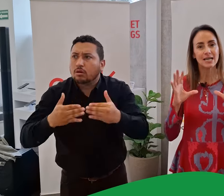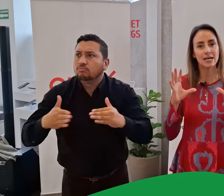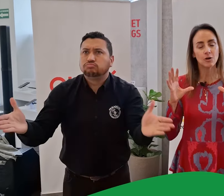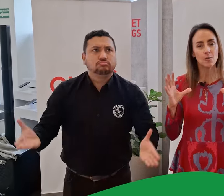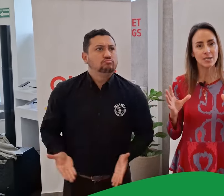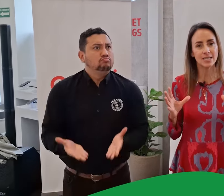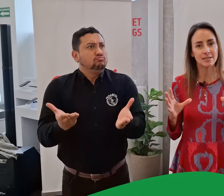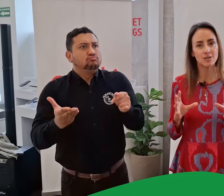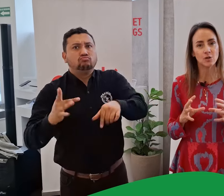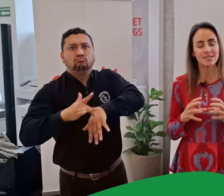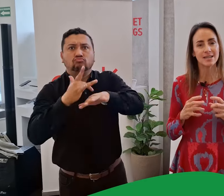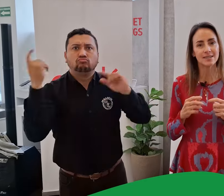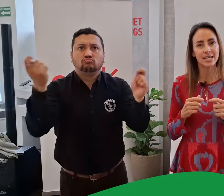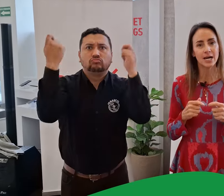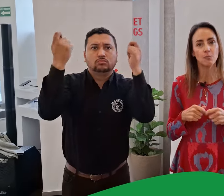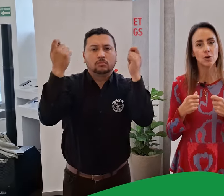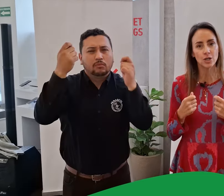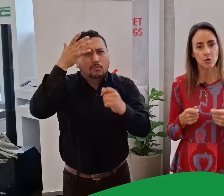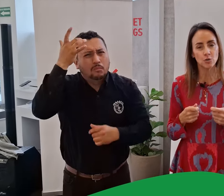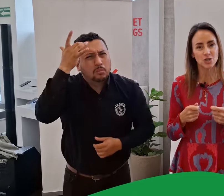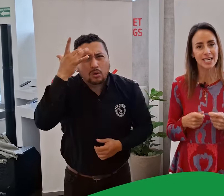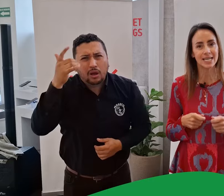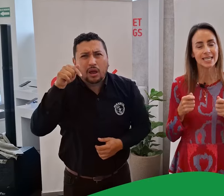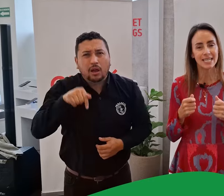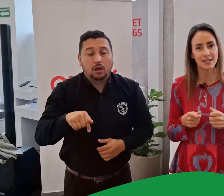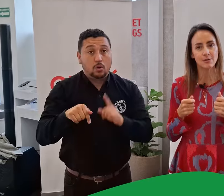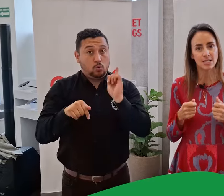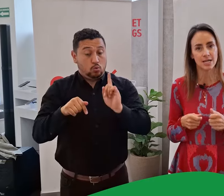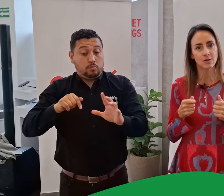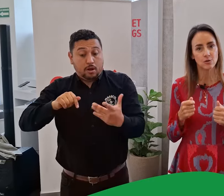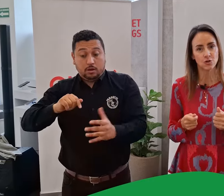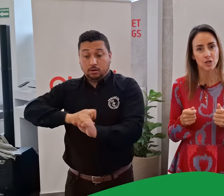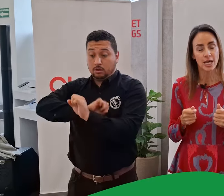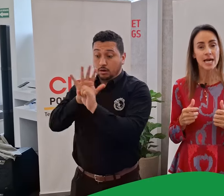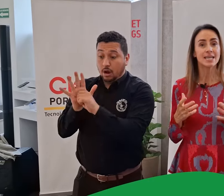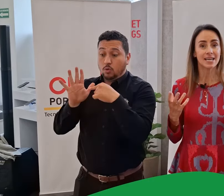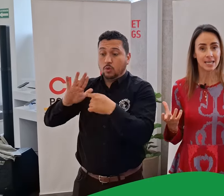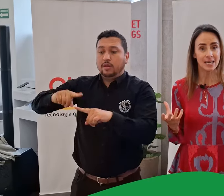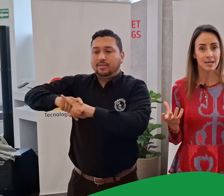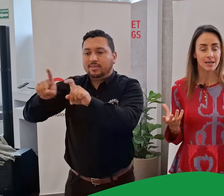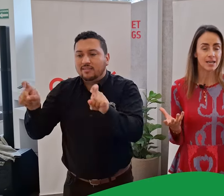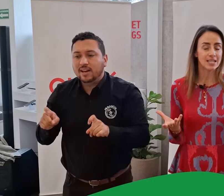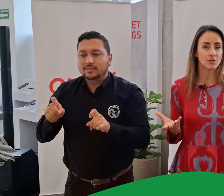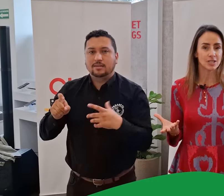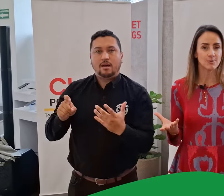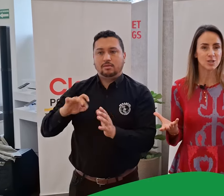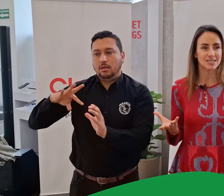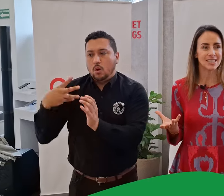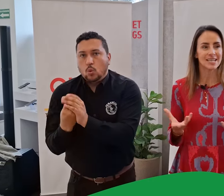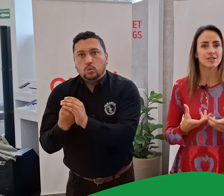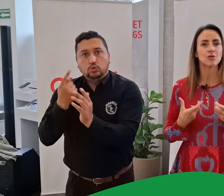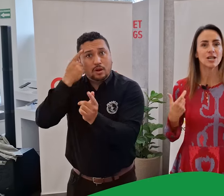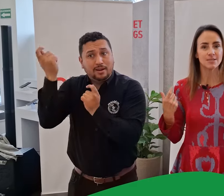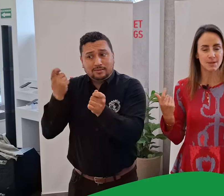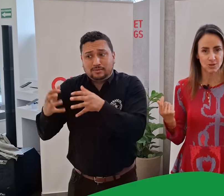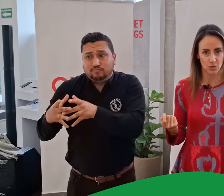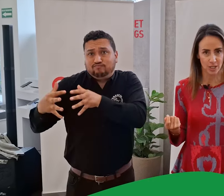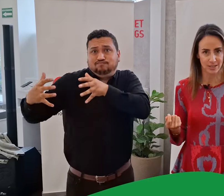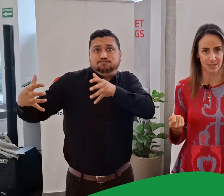compañía tiene una estrategia muy robusta en equidad, diversidad y visión. Y aquí, ¿qué es lo que tenemos que hacer? Que todas las personas de